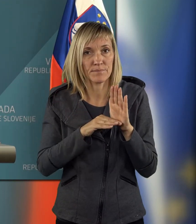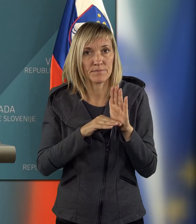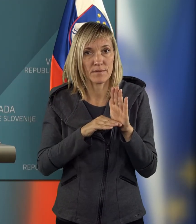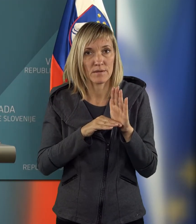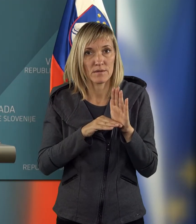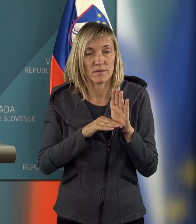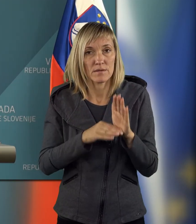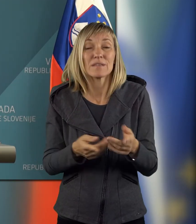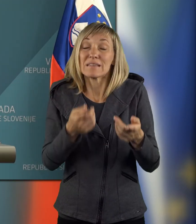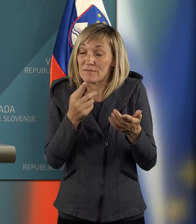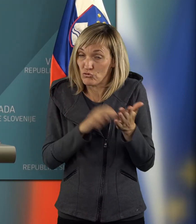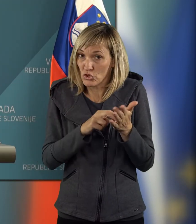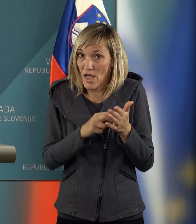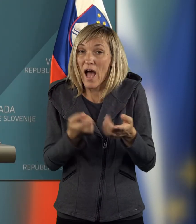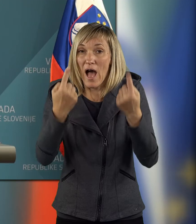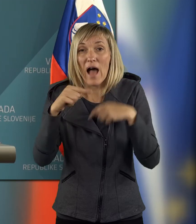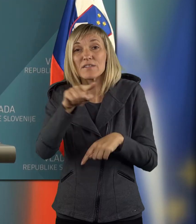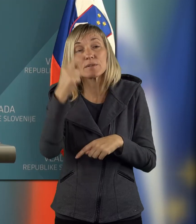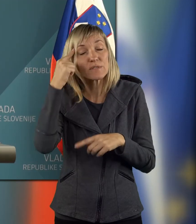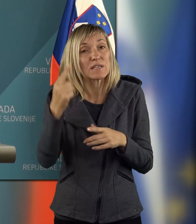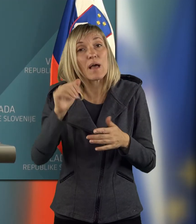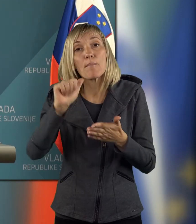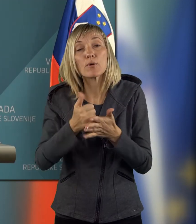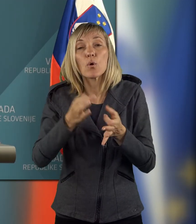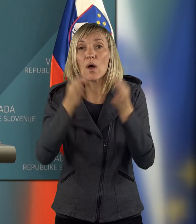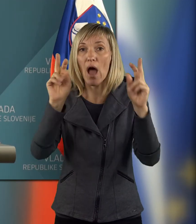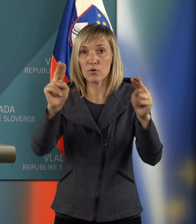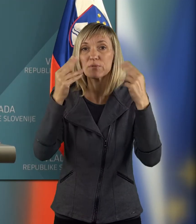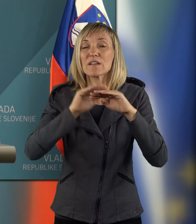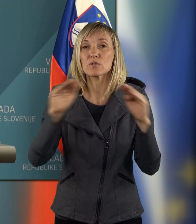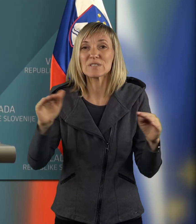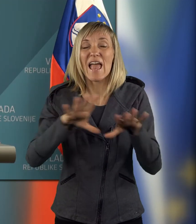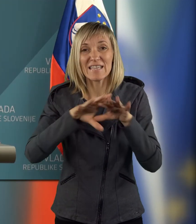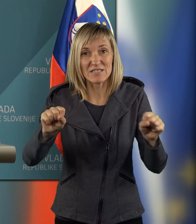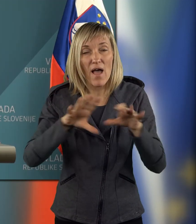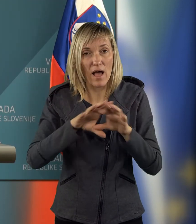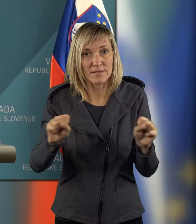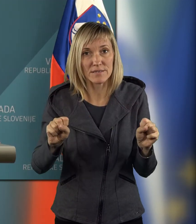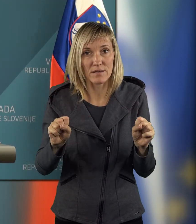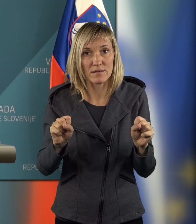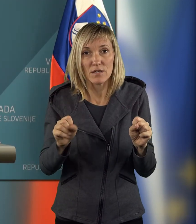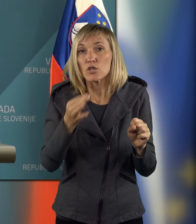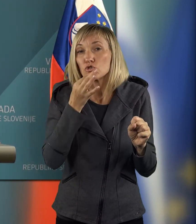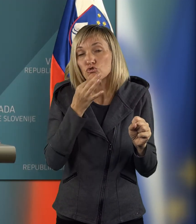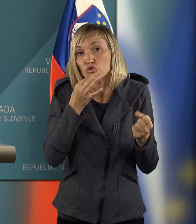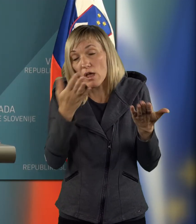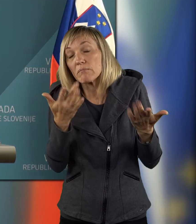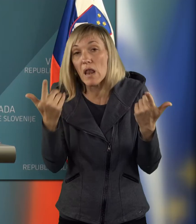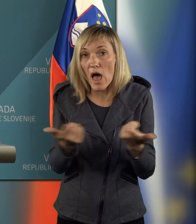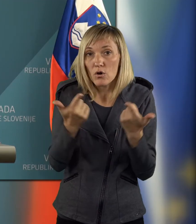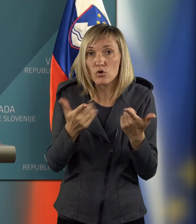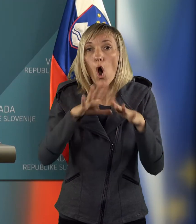Pa še to, ali mislite zdaj znova javno pozvati vse izvajalce, če vendar le